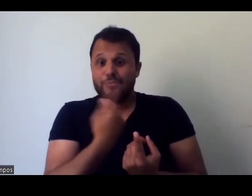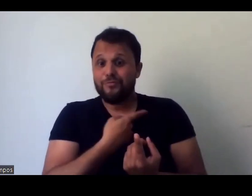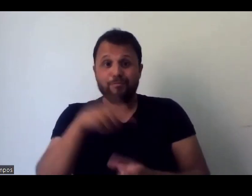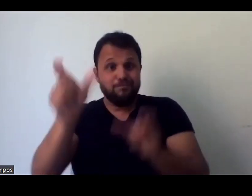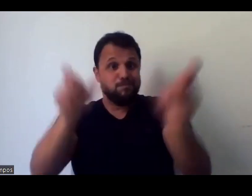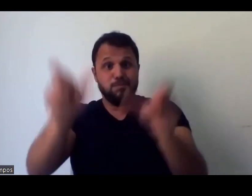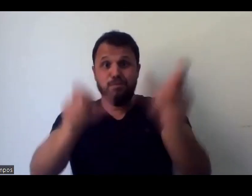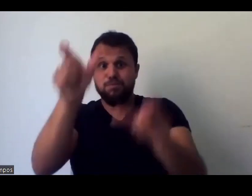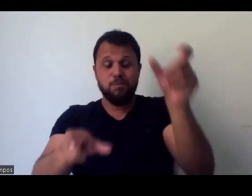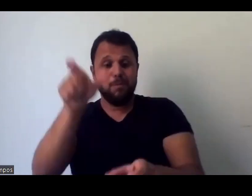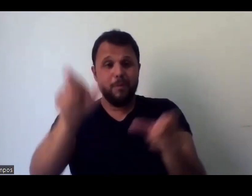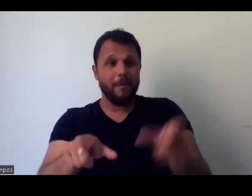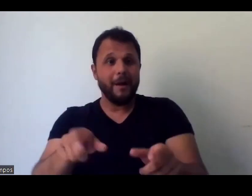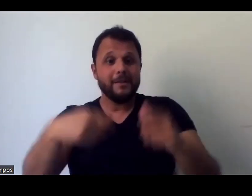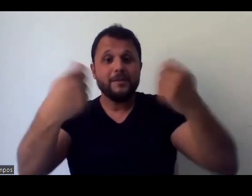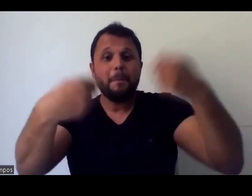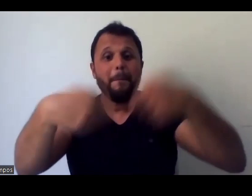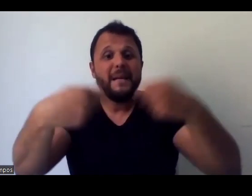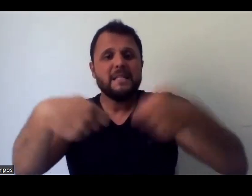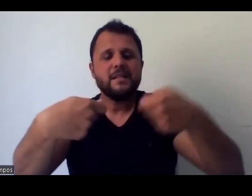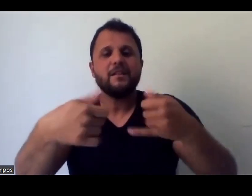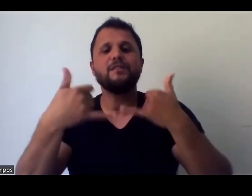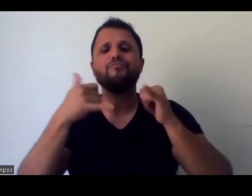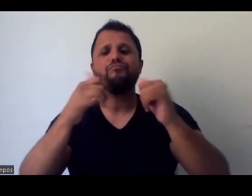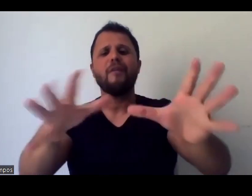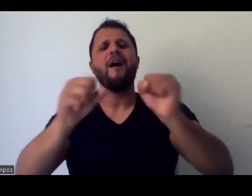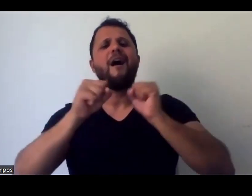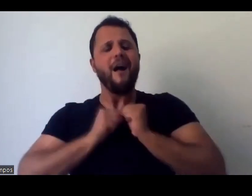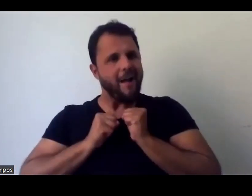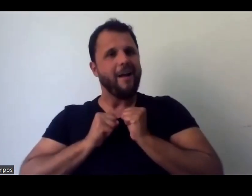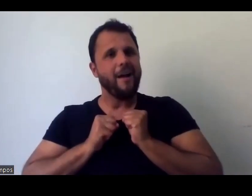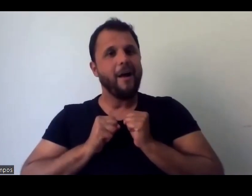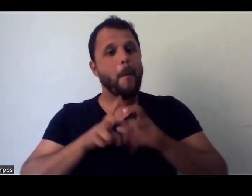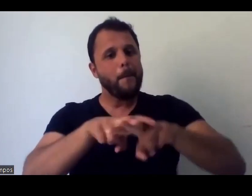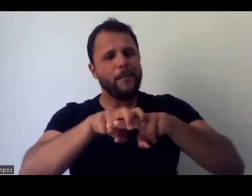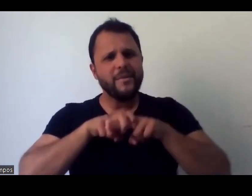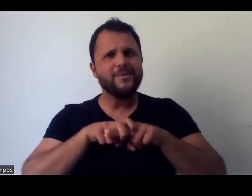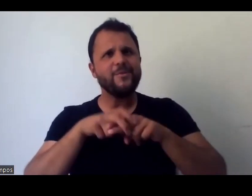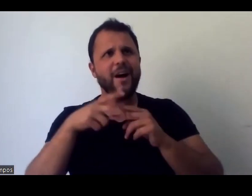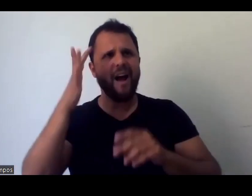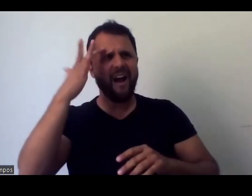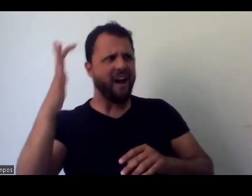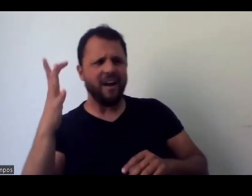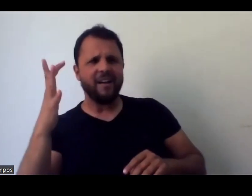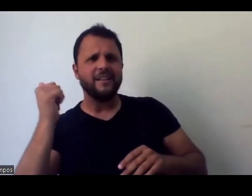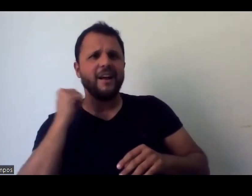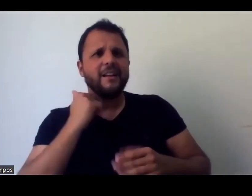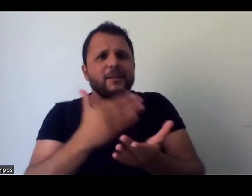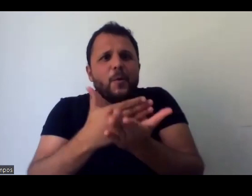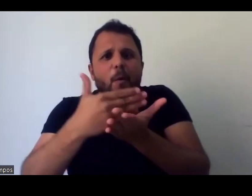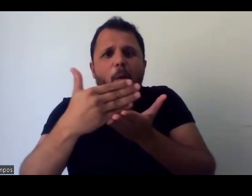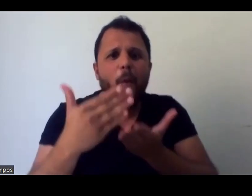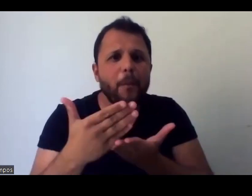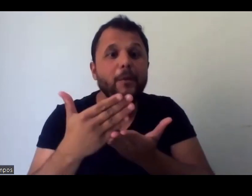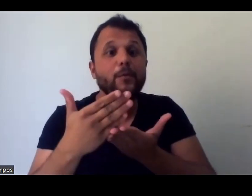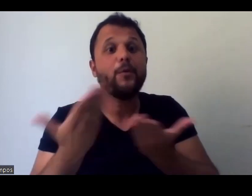nos alimenta, precisamos nos nutrir disso também, por isso não achei estranho que a gente começou essa finalização